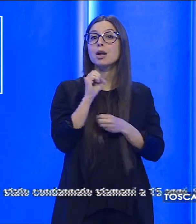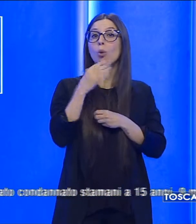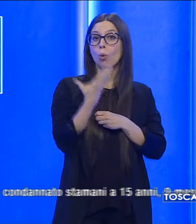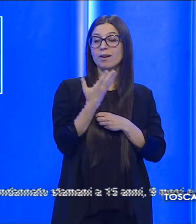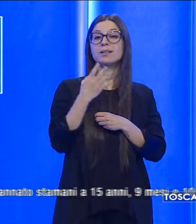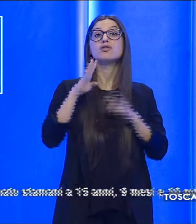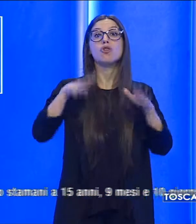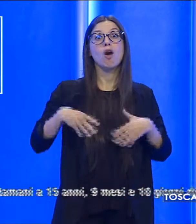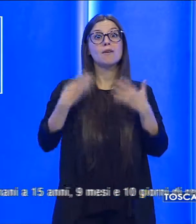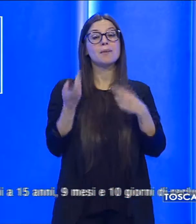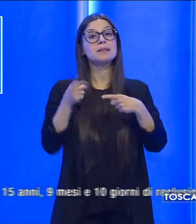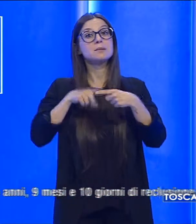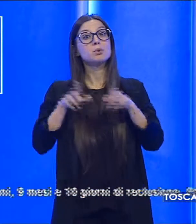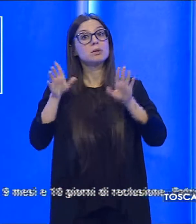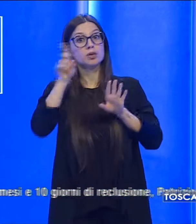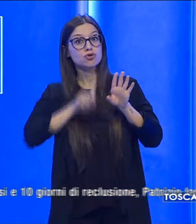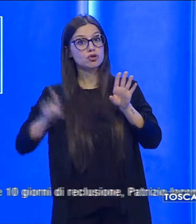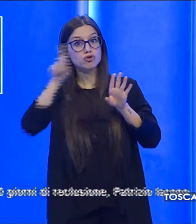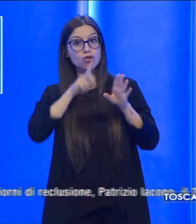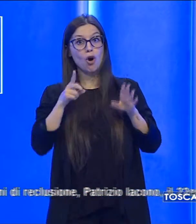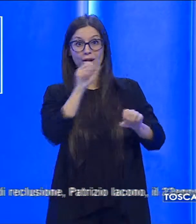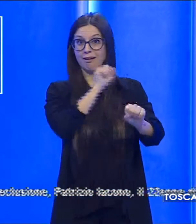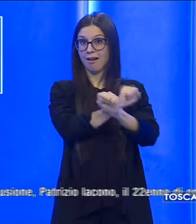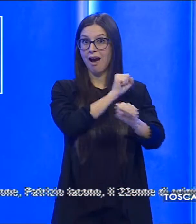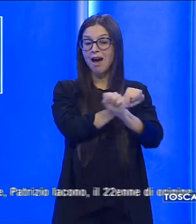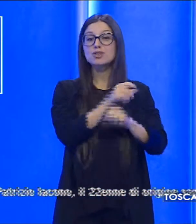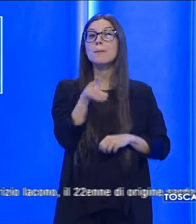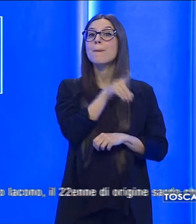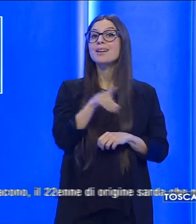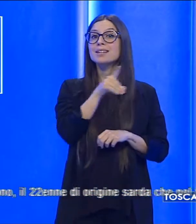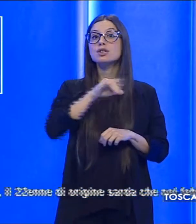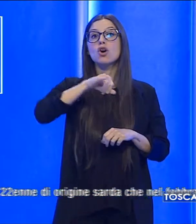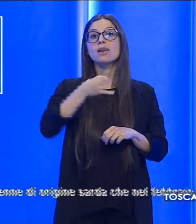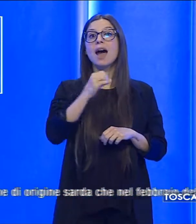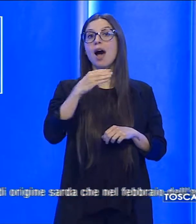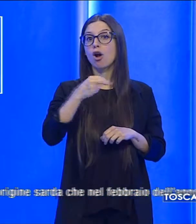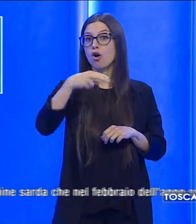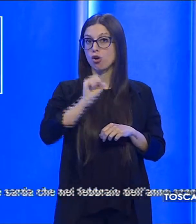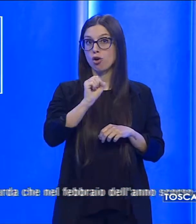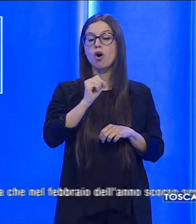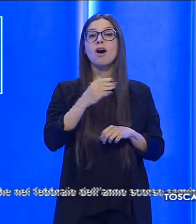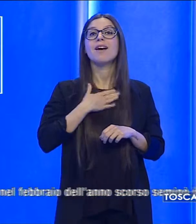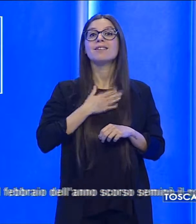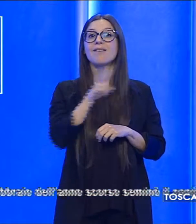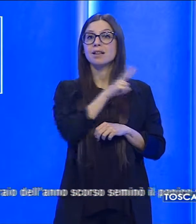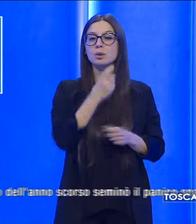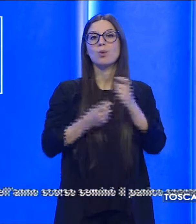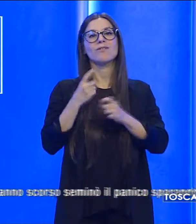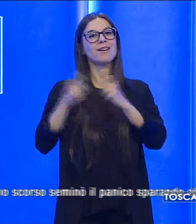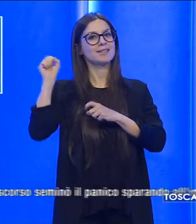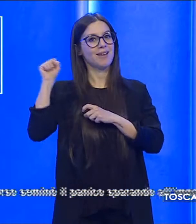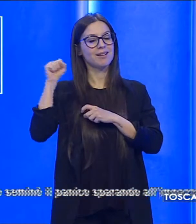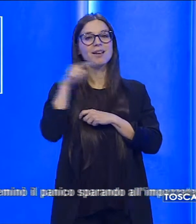10 giorni di reclusione, Patrizio Iacono, il 22enne di origine sarda, che nel